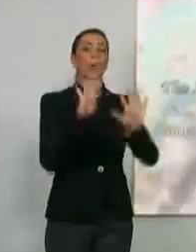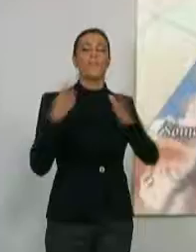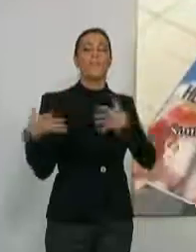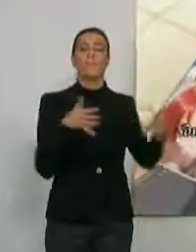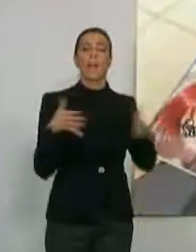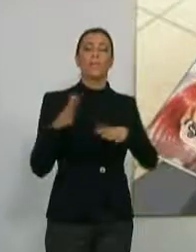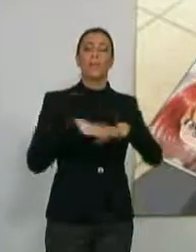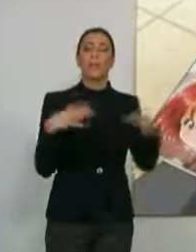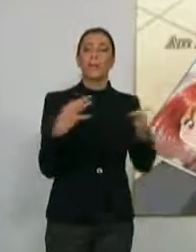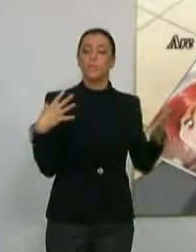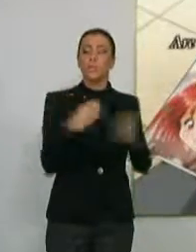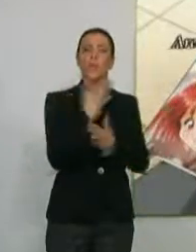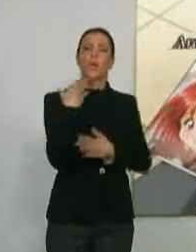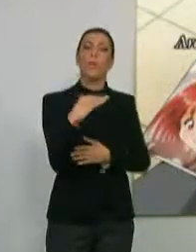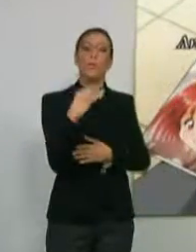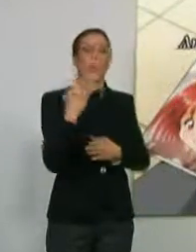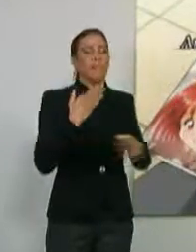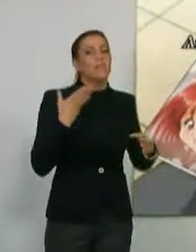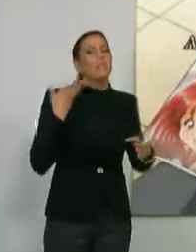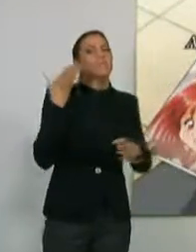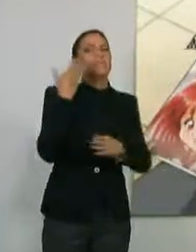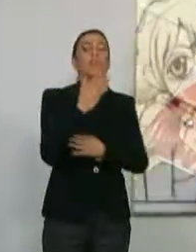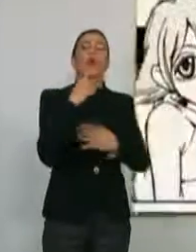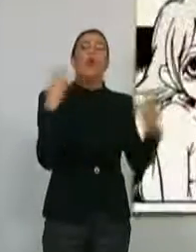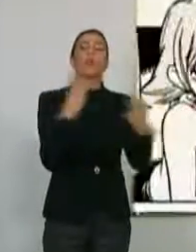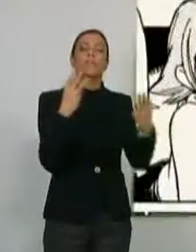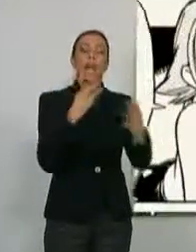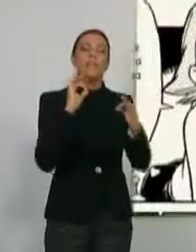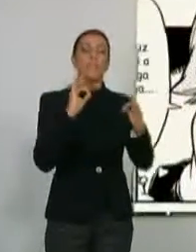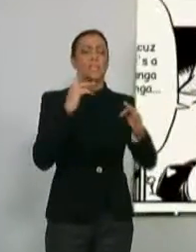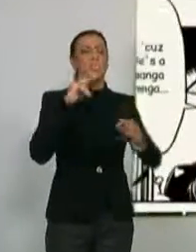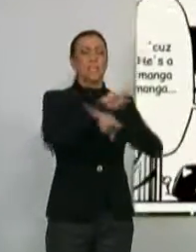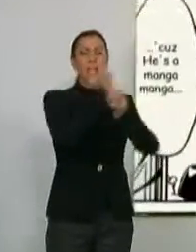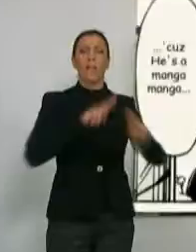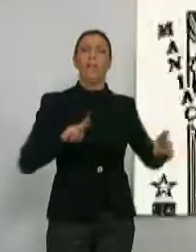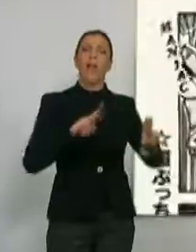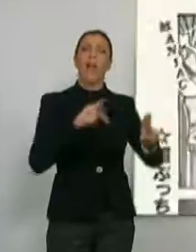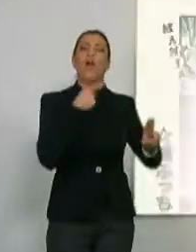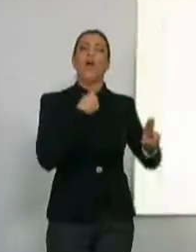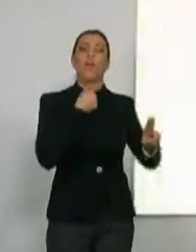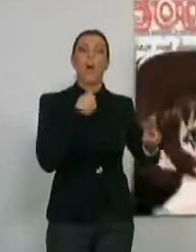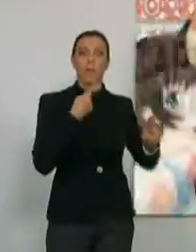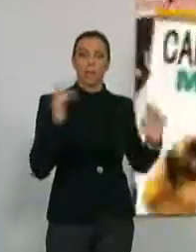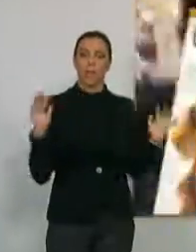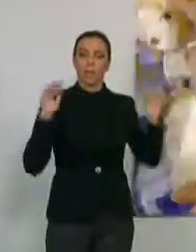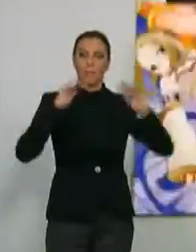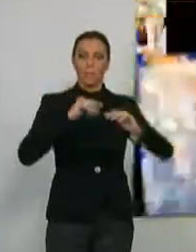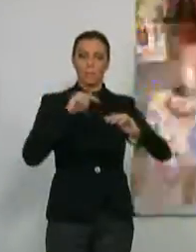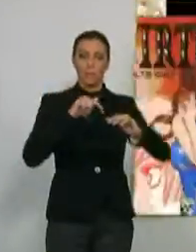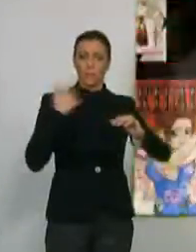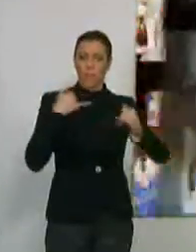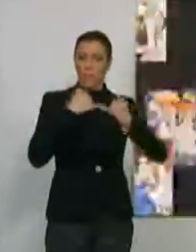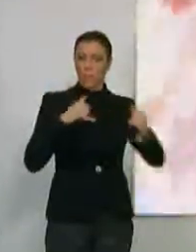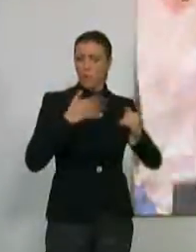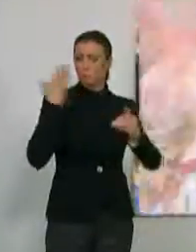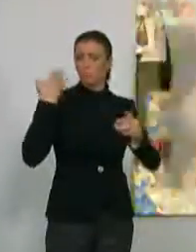marzo para que todos los jóvenes motrileños acudan al 18º Salón Internacional del Cómic. Este encuentro se viene